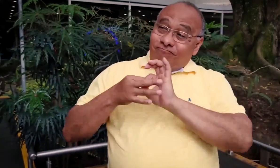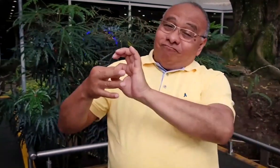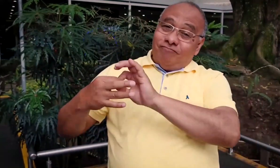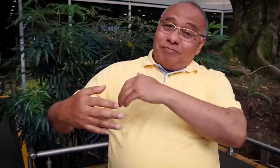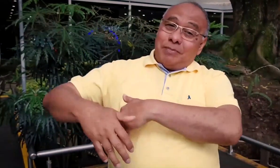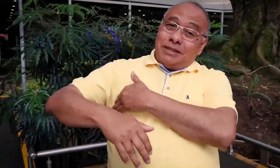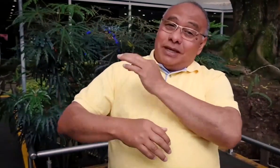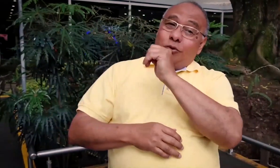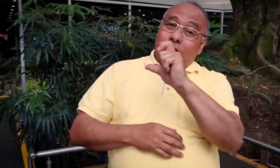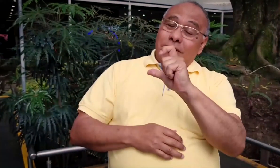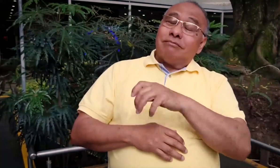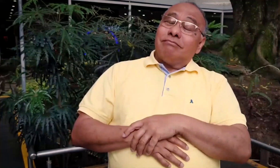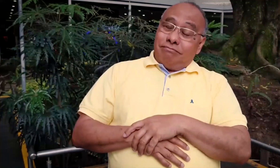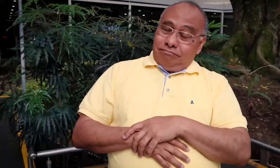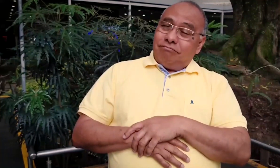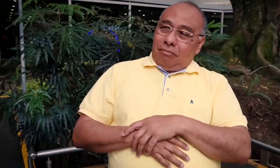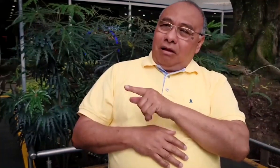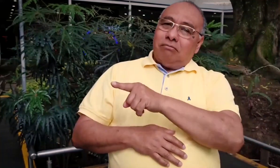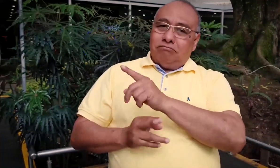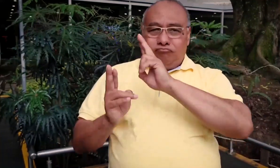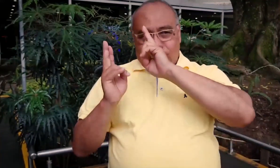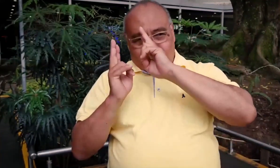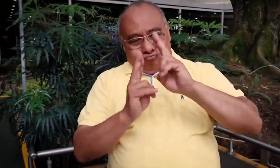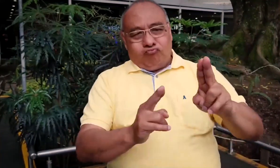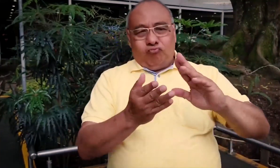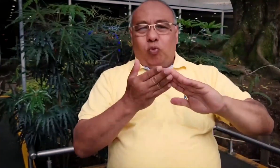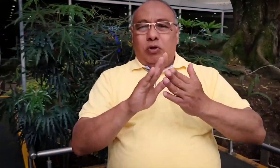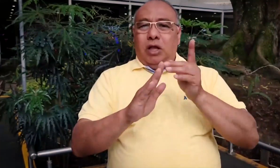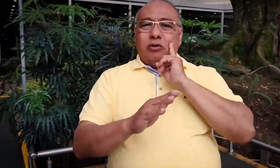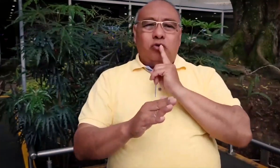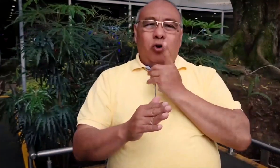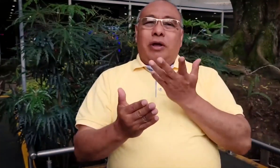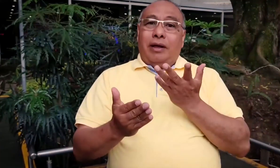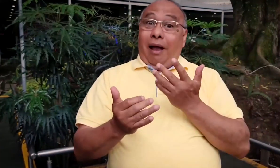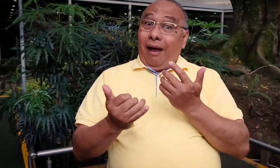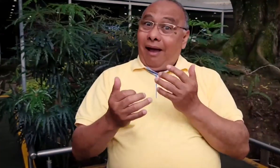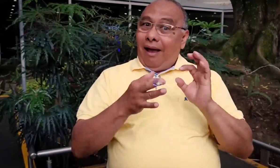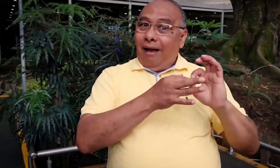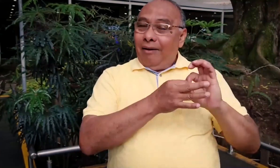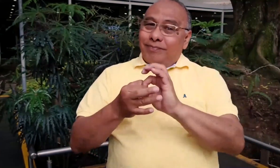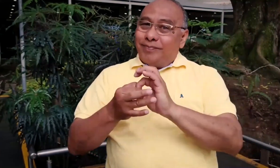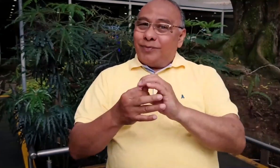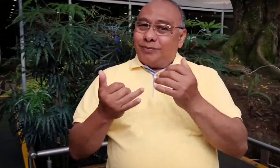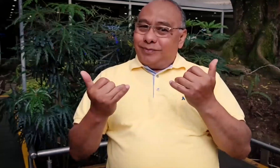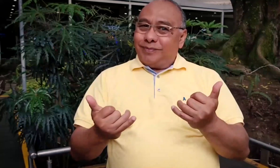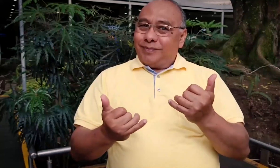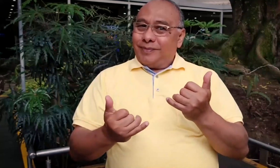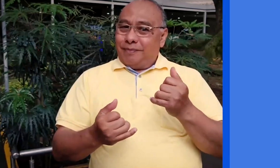Es por esto que estamos unidos con el Ministerio TIC y el Ministerio TIC hace un reconocimiento en cuanto a la celebración